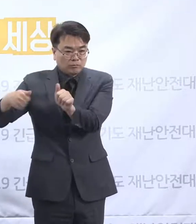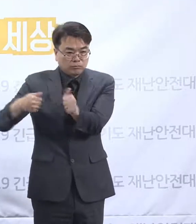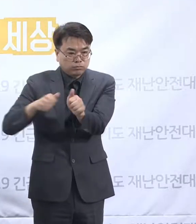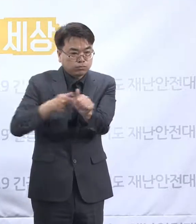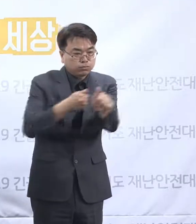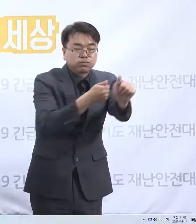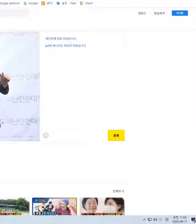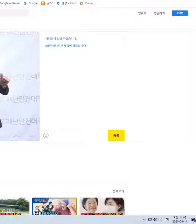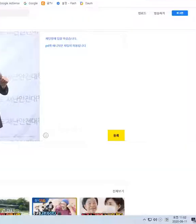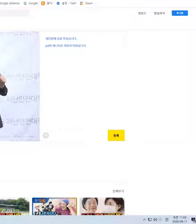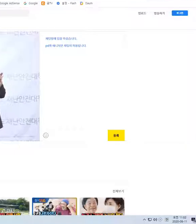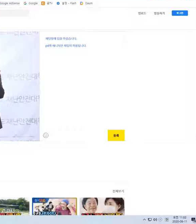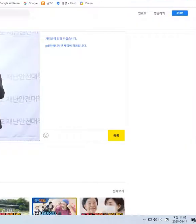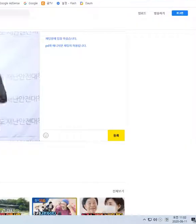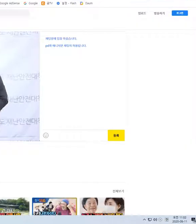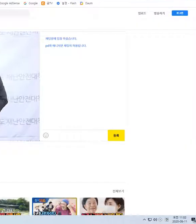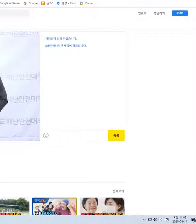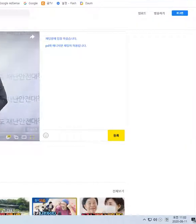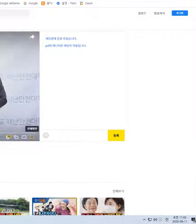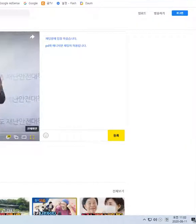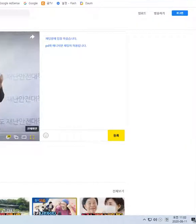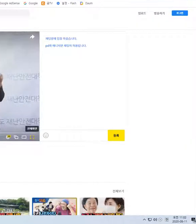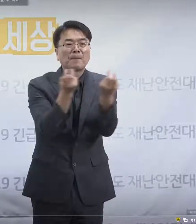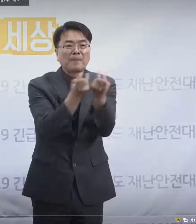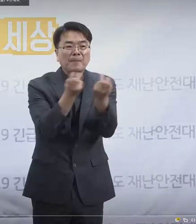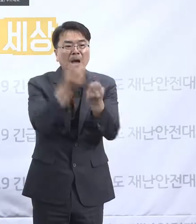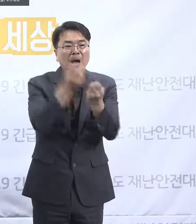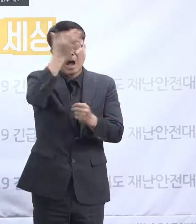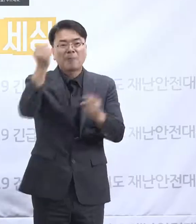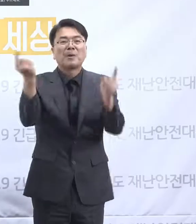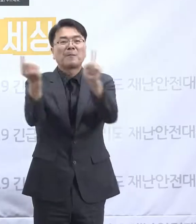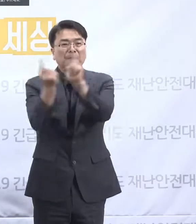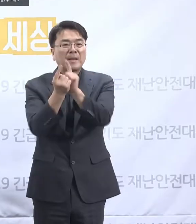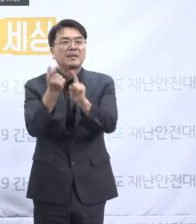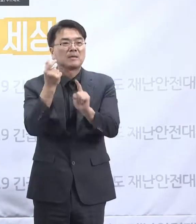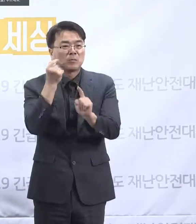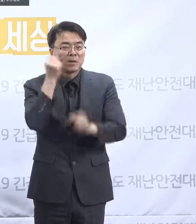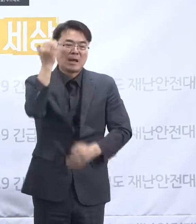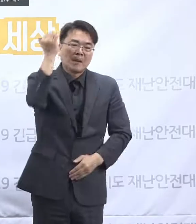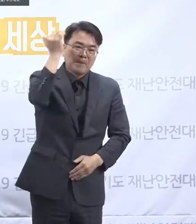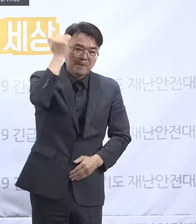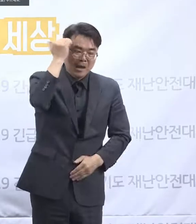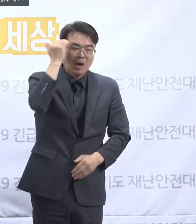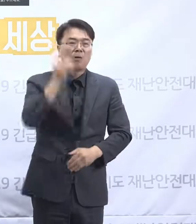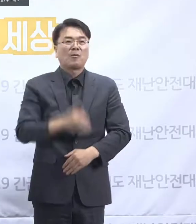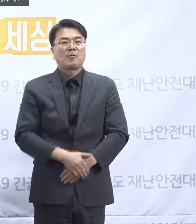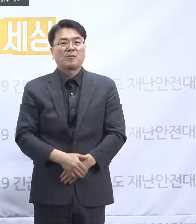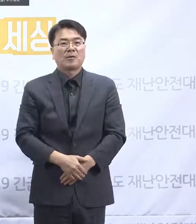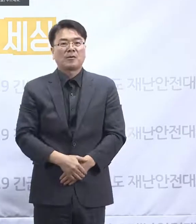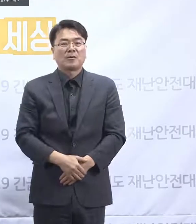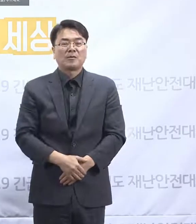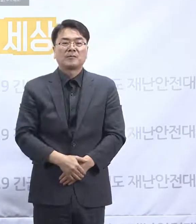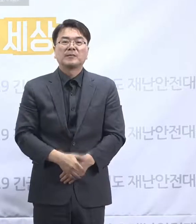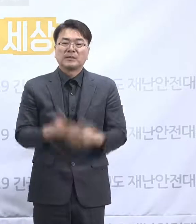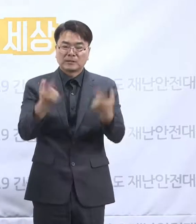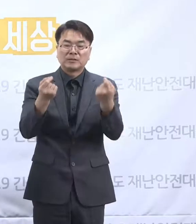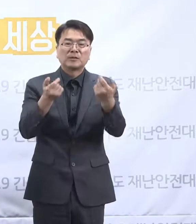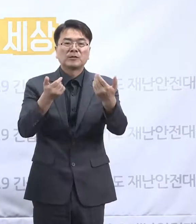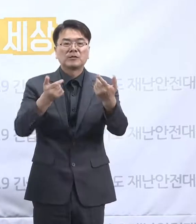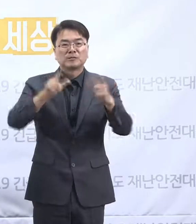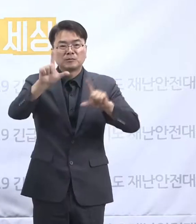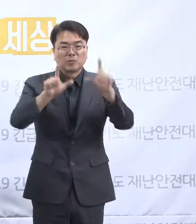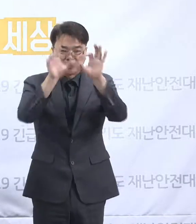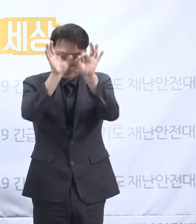이렇게 할머니의 접촉을 저희한테 못하게 하고 직원들도 못하게 하고 그런 상황들이 있었죠. 그리고